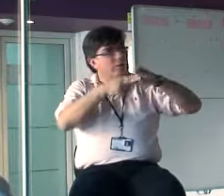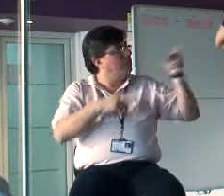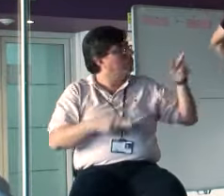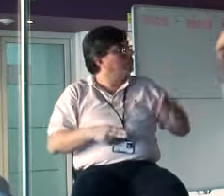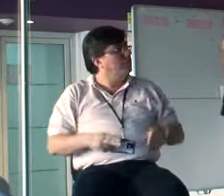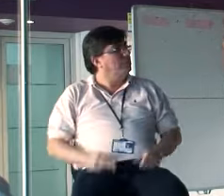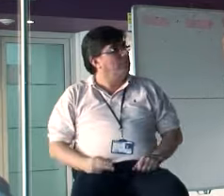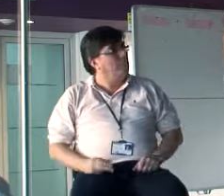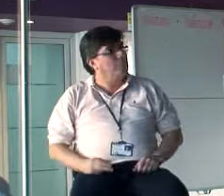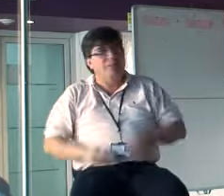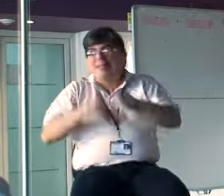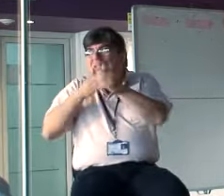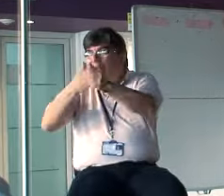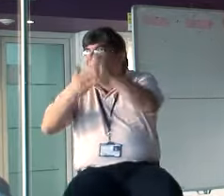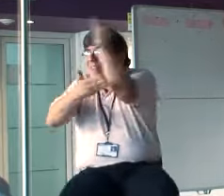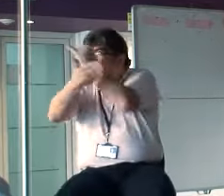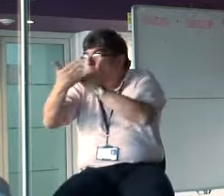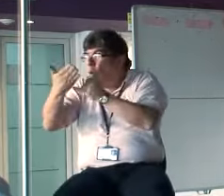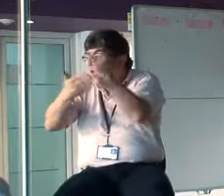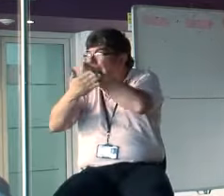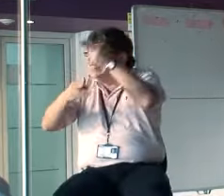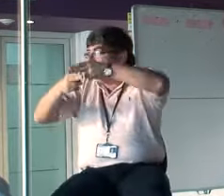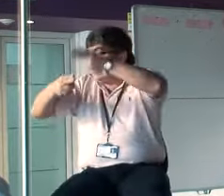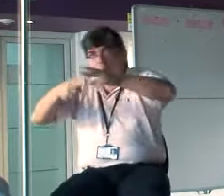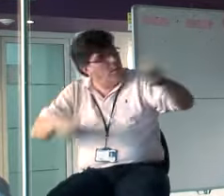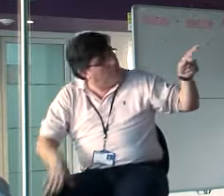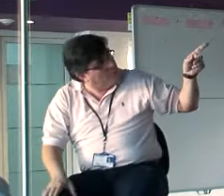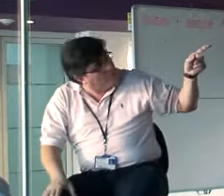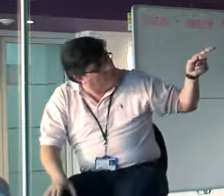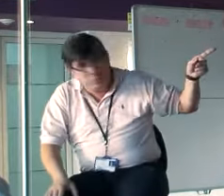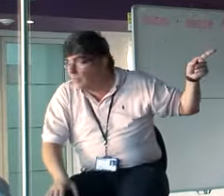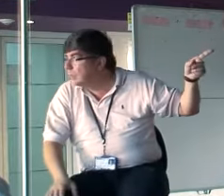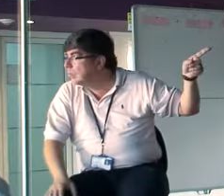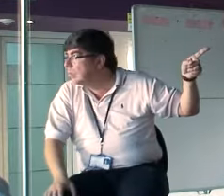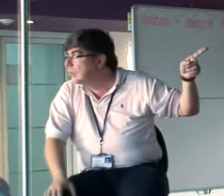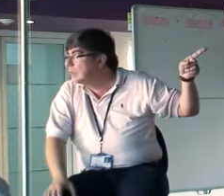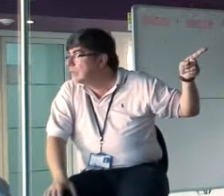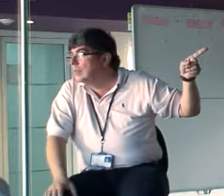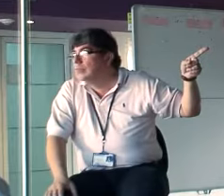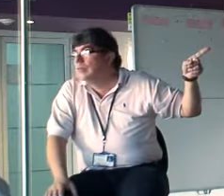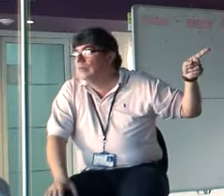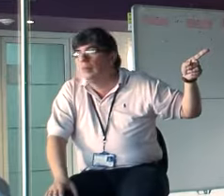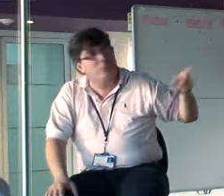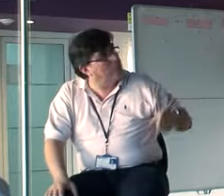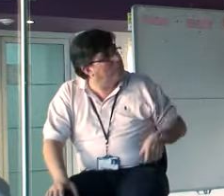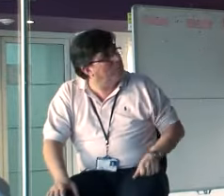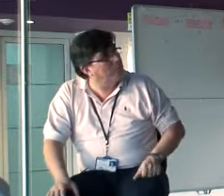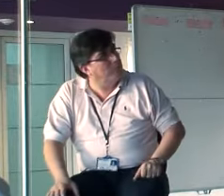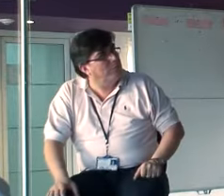El guión, en dibujos, es lo que llamaremos